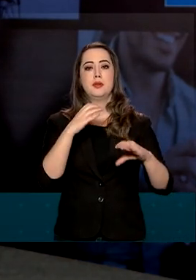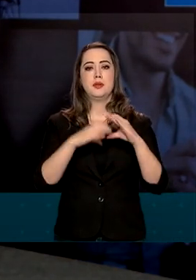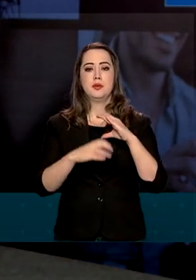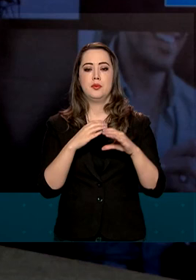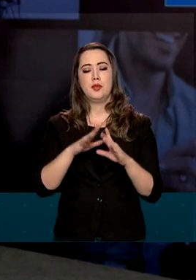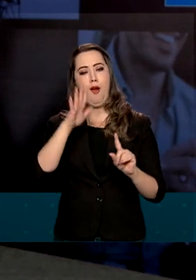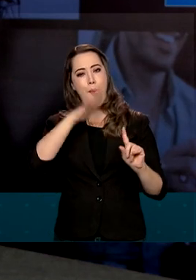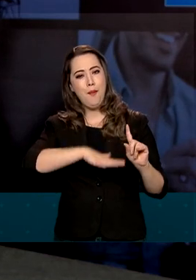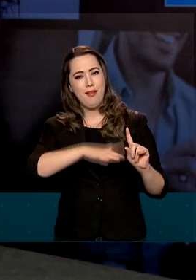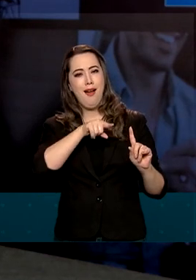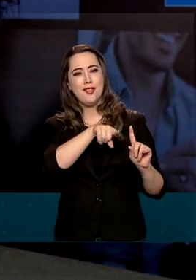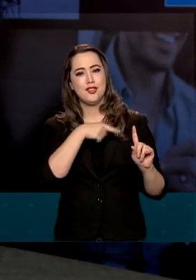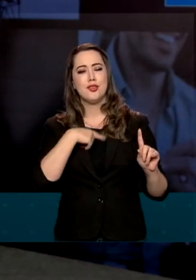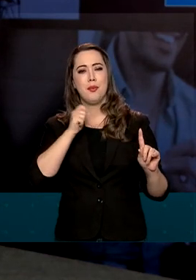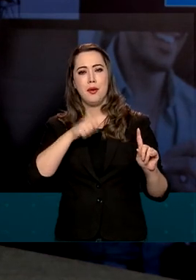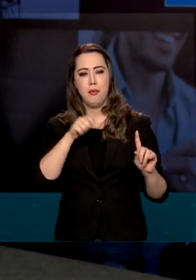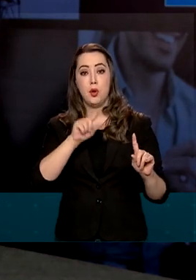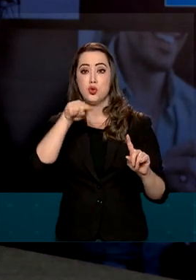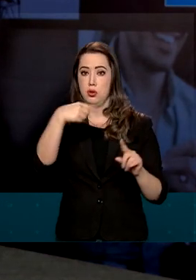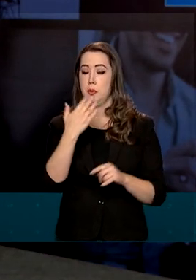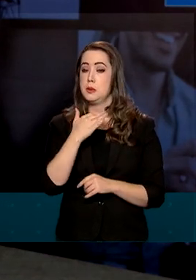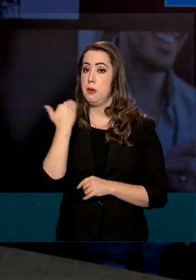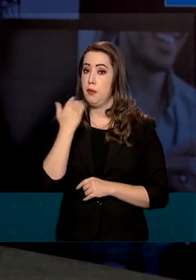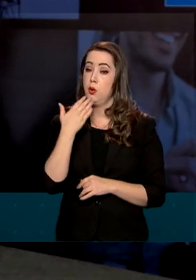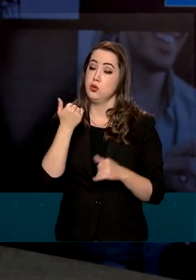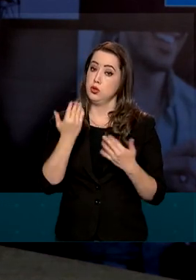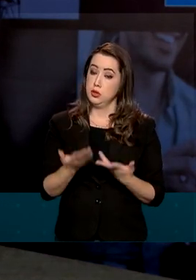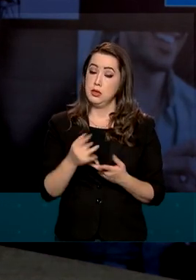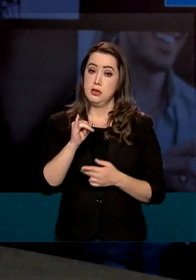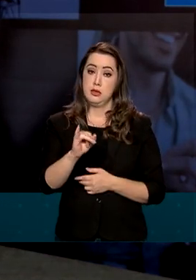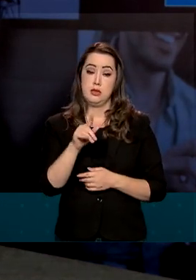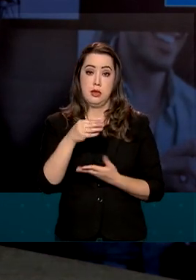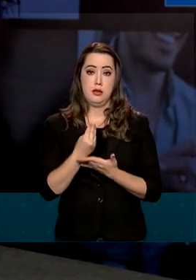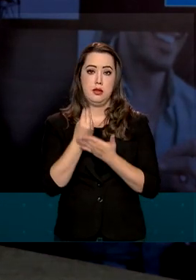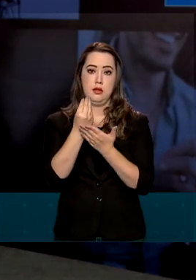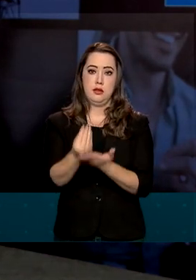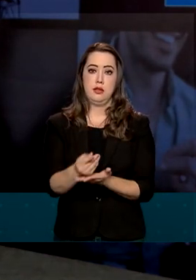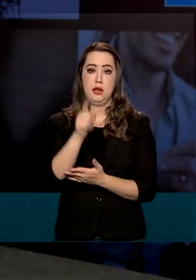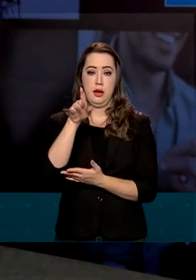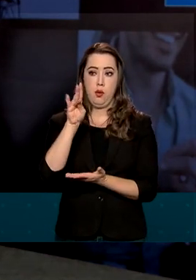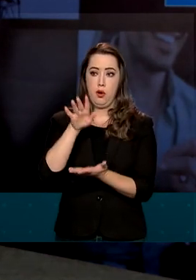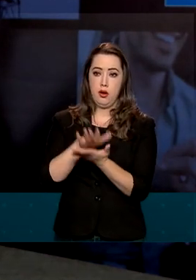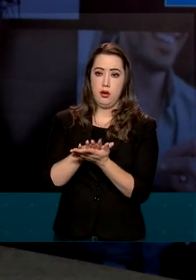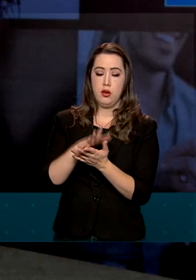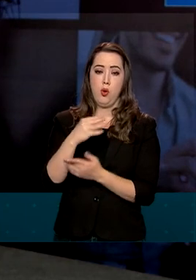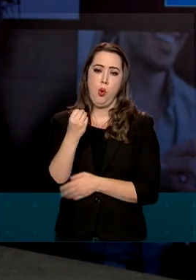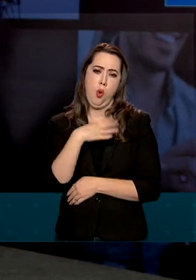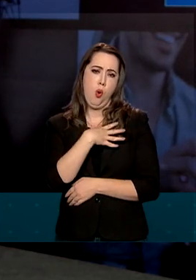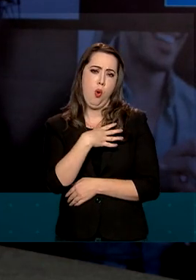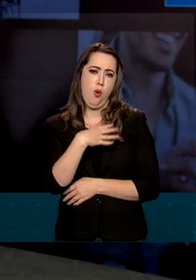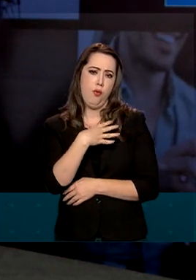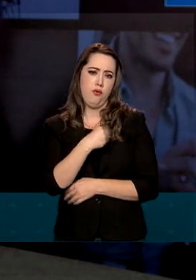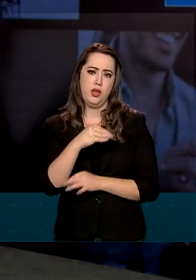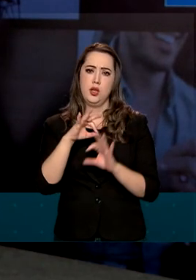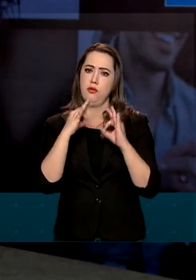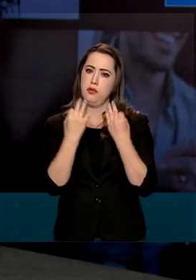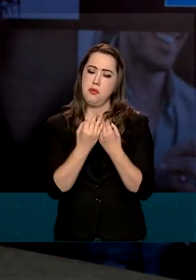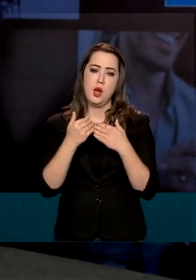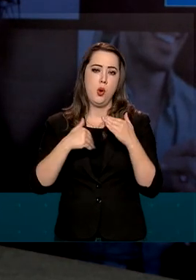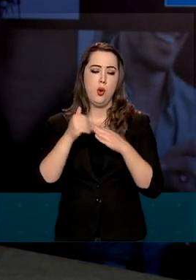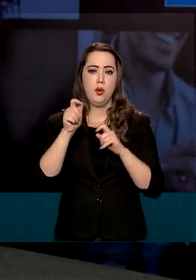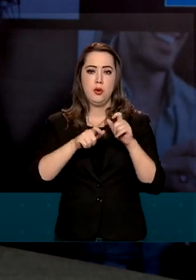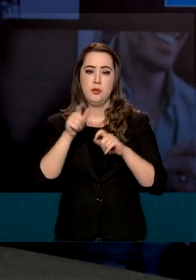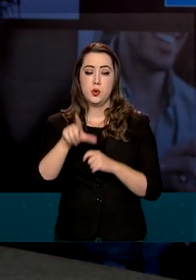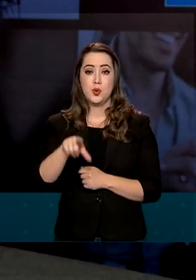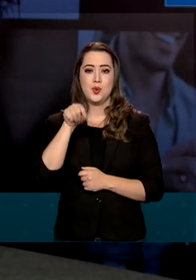A homenagem também pode ser póstuma e, nesses casos, será entregue ao cônjuge, a um familiar ou a uma pessoa